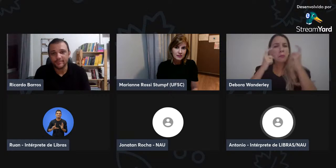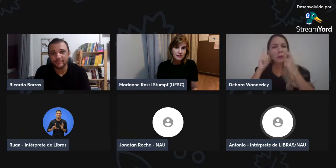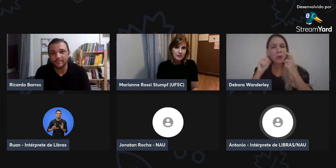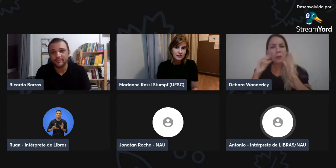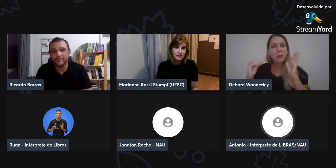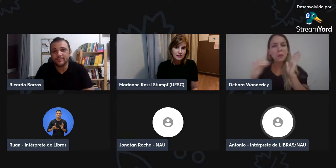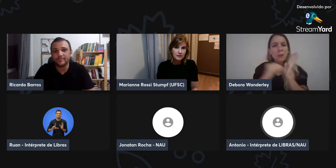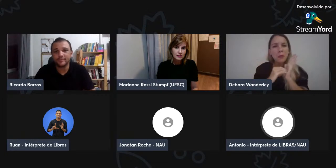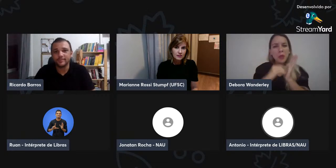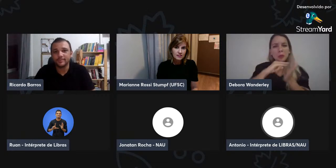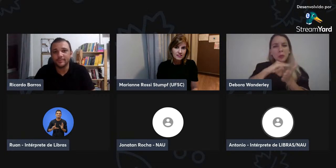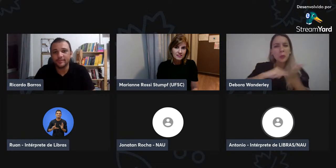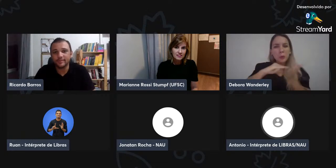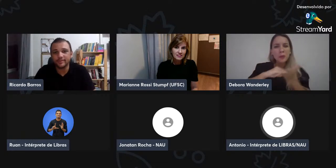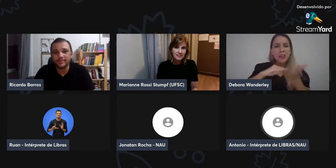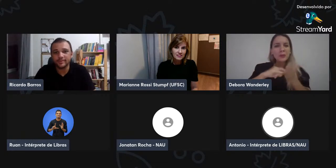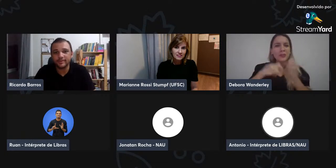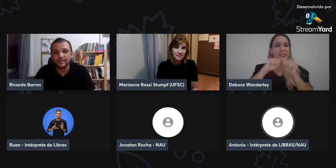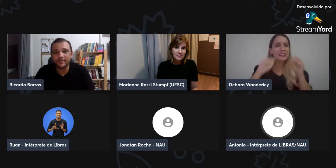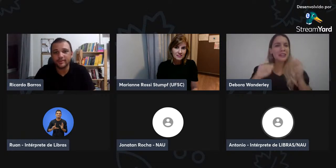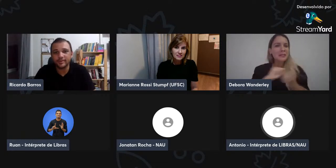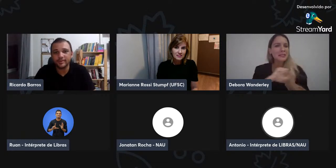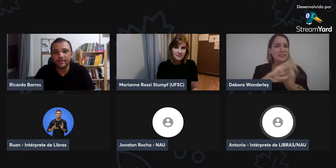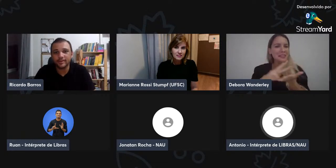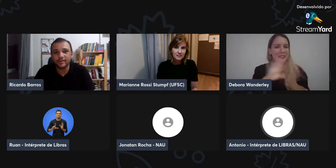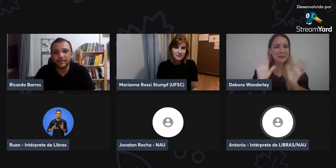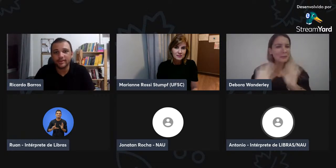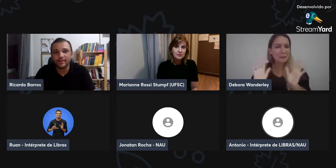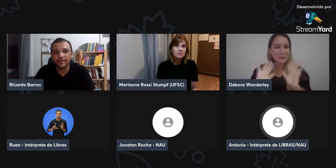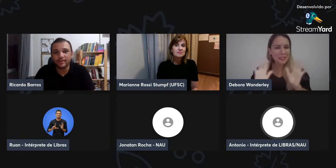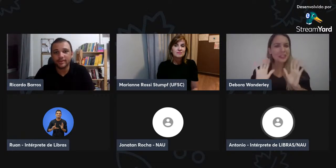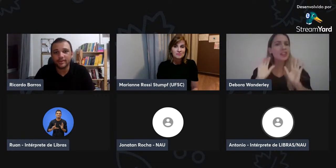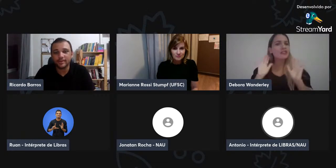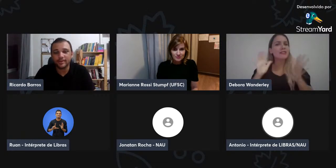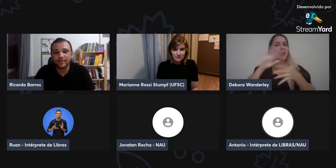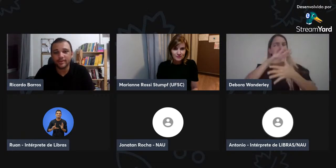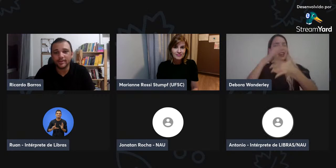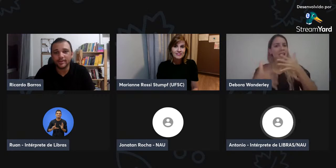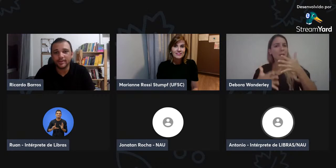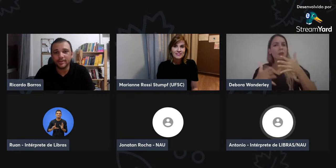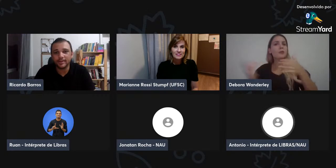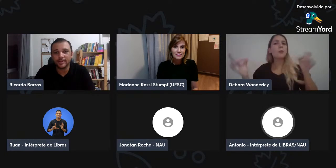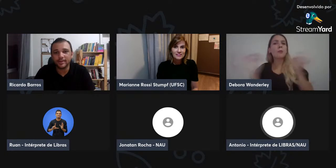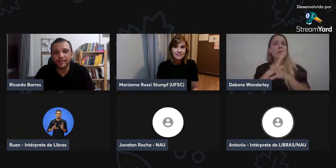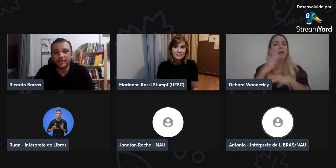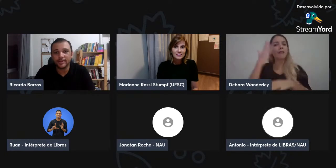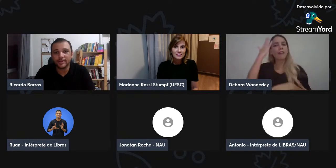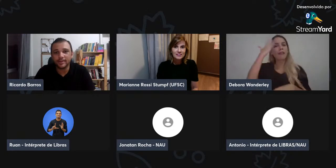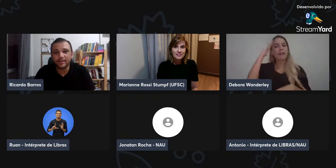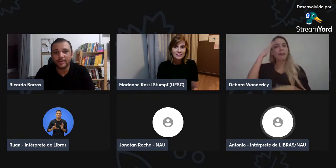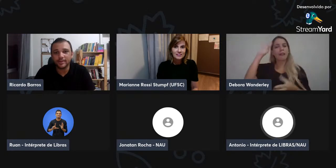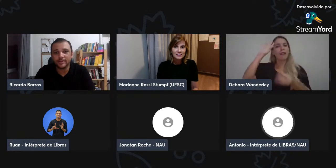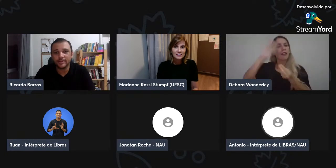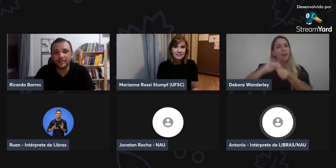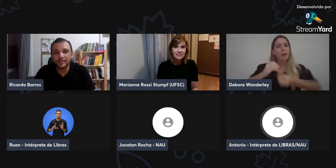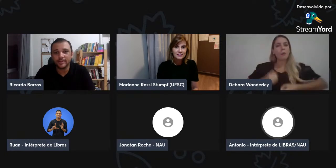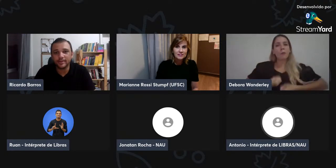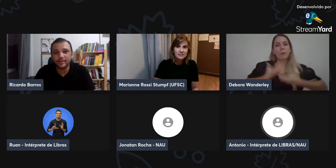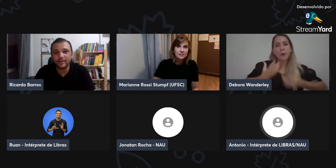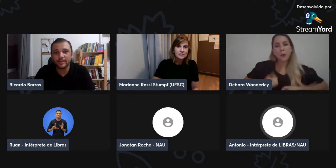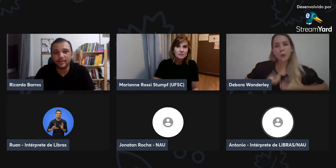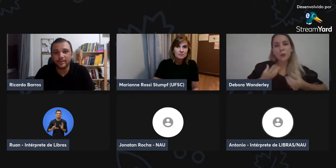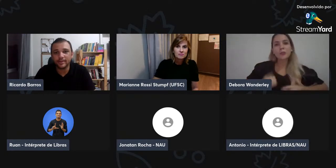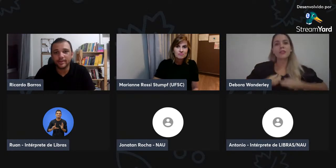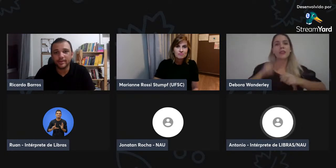antigamente, assim, eu já estava preocupado em colocar o nome e tudo mais sobre essa questão da palavra SignWrite em Libras, mas